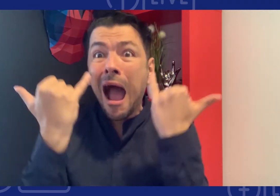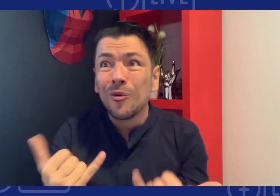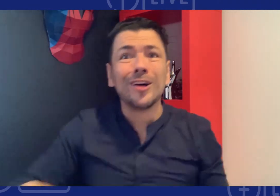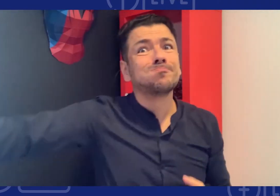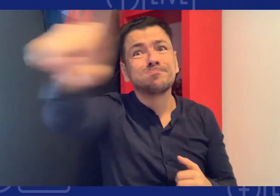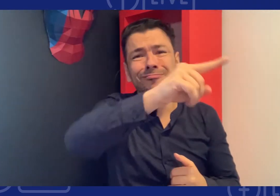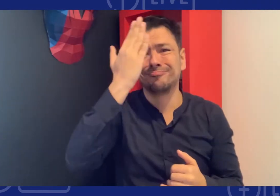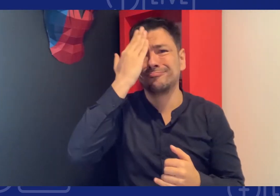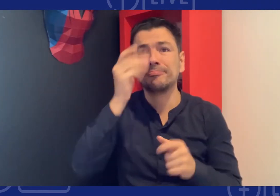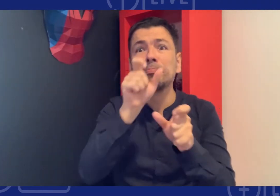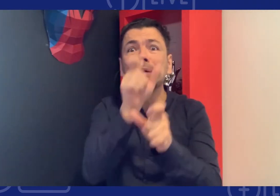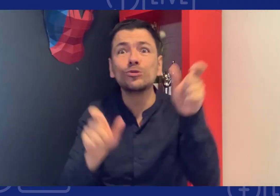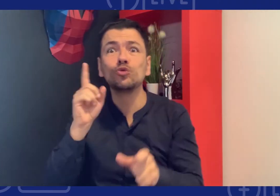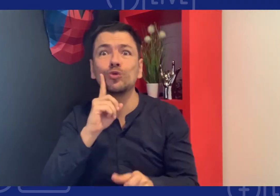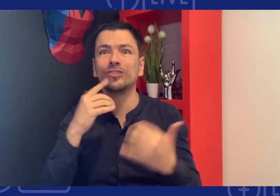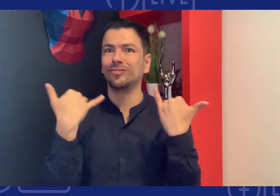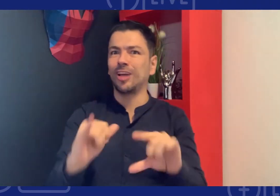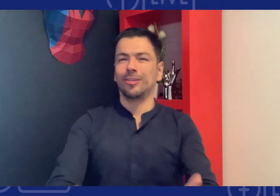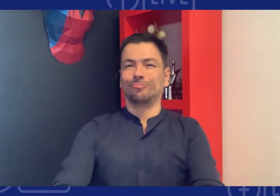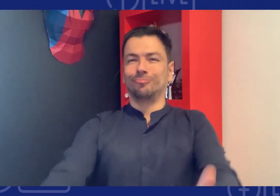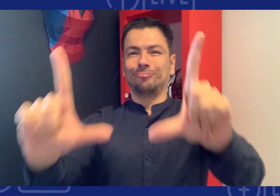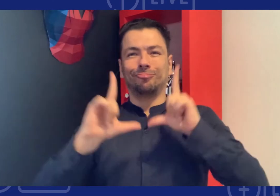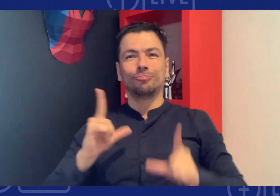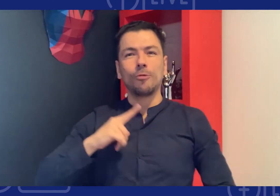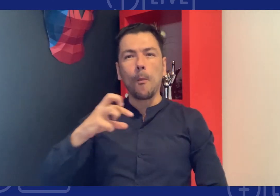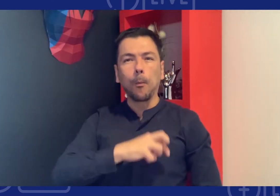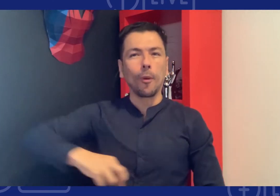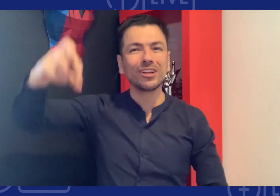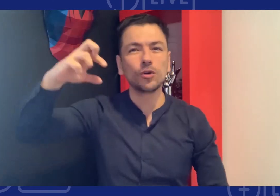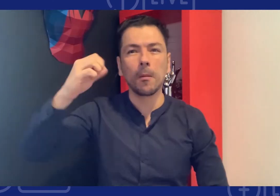colombia recordemos que ya hay un presupuesto aprobado